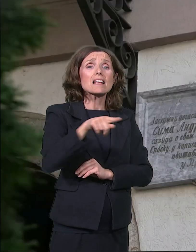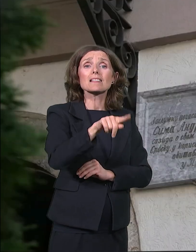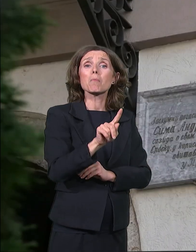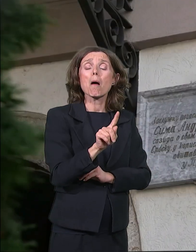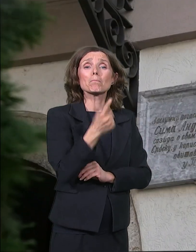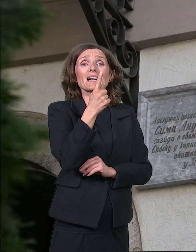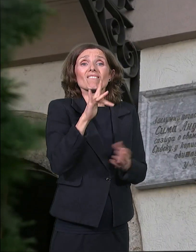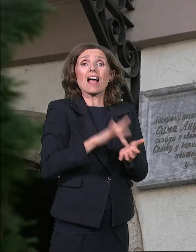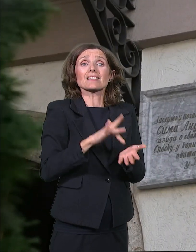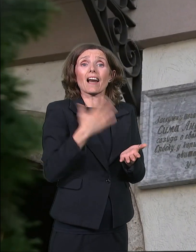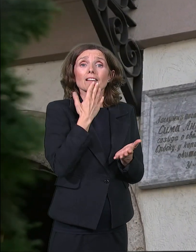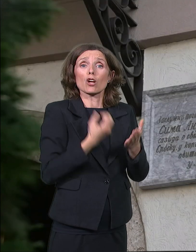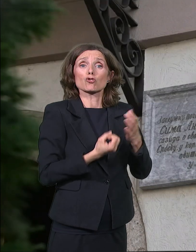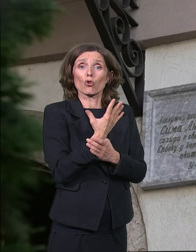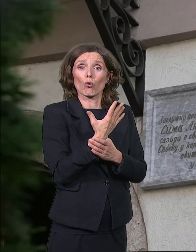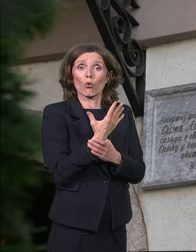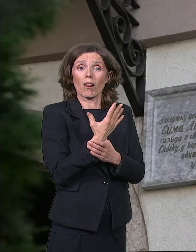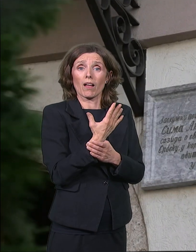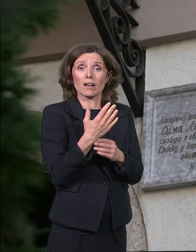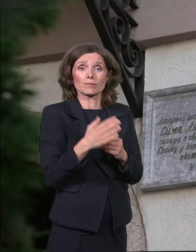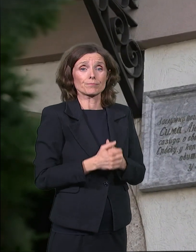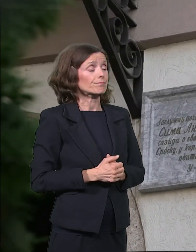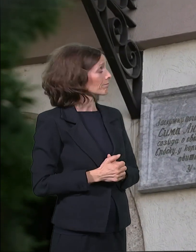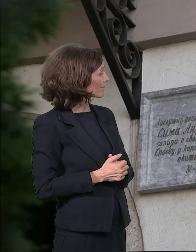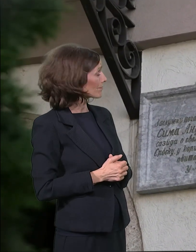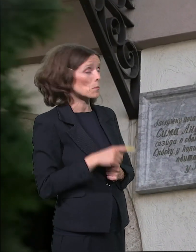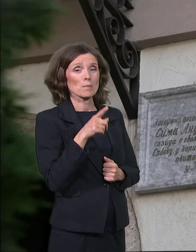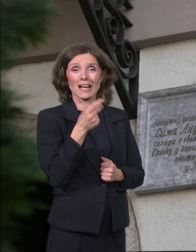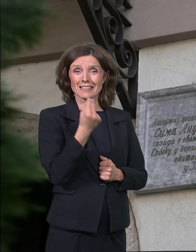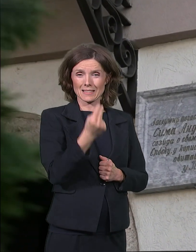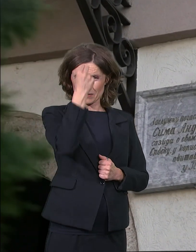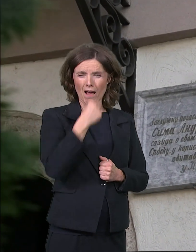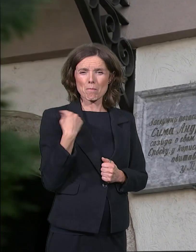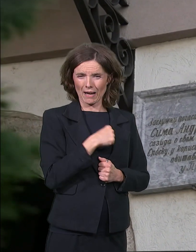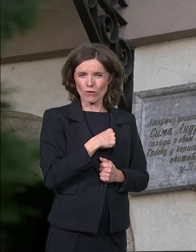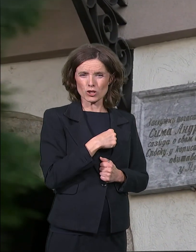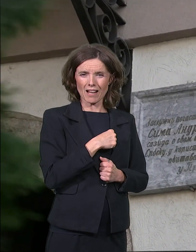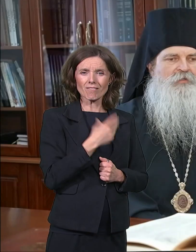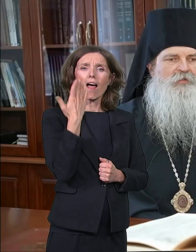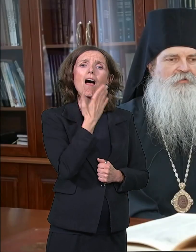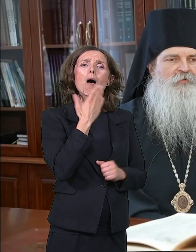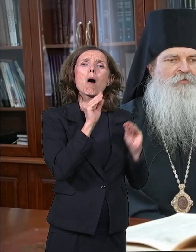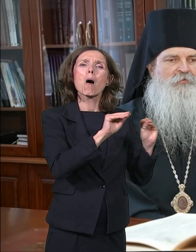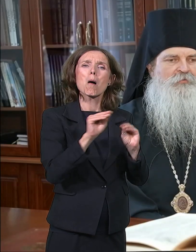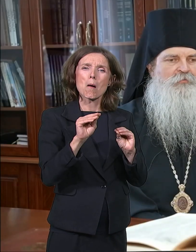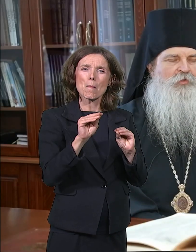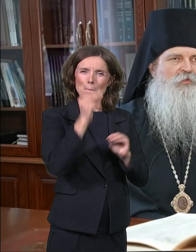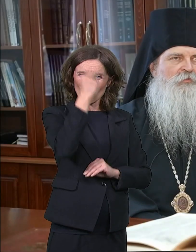Sreška pravoslovna bogoslovija svetog Kirila i metodija je